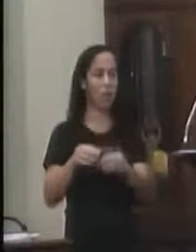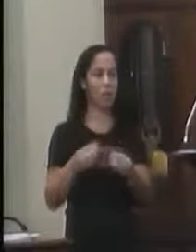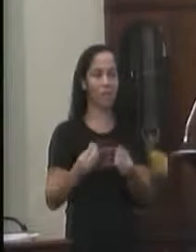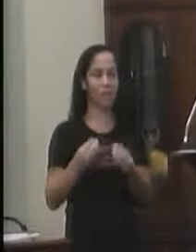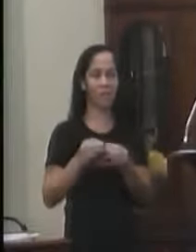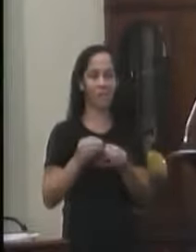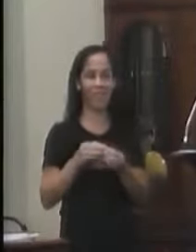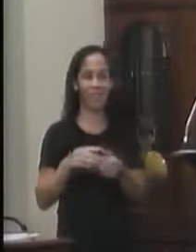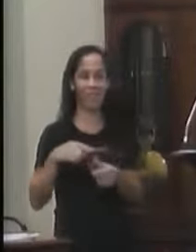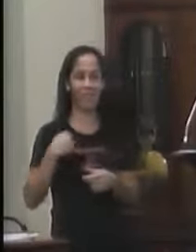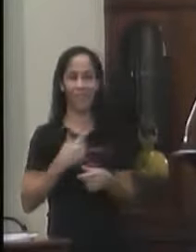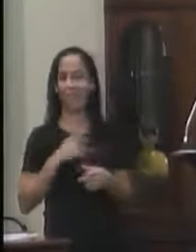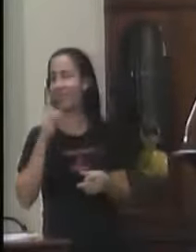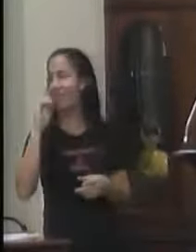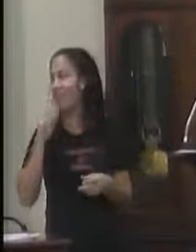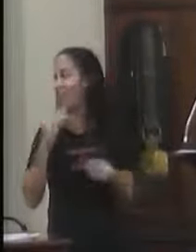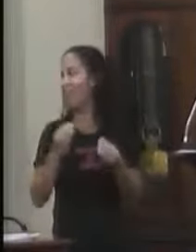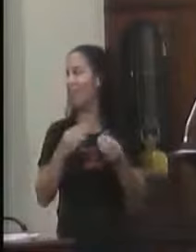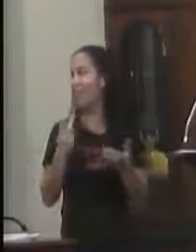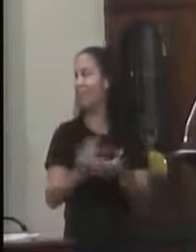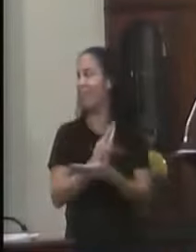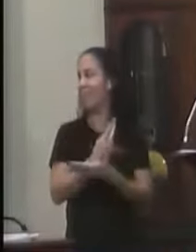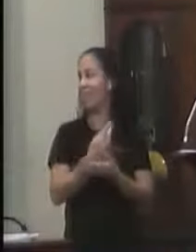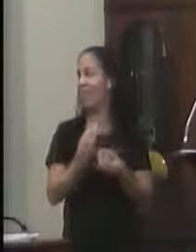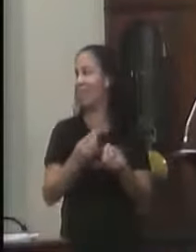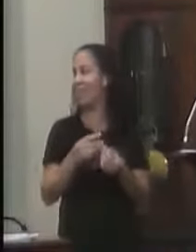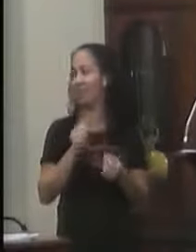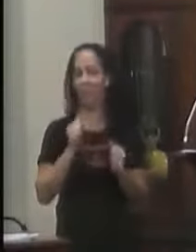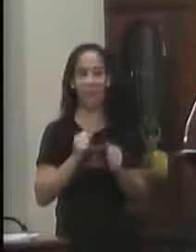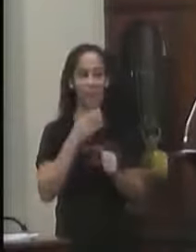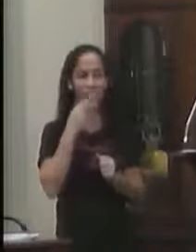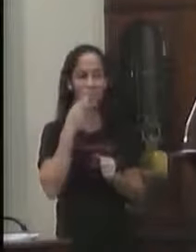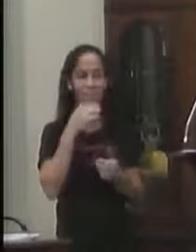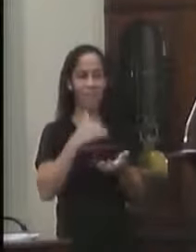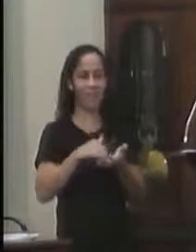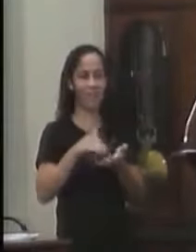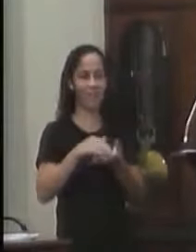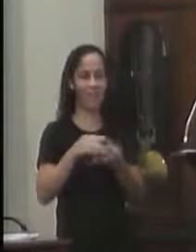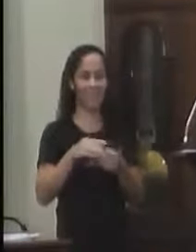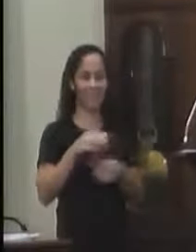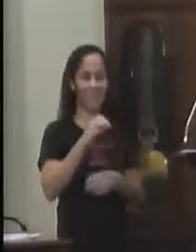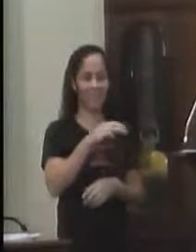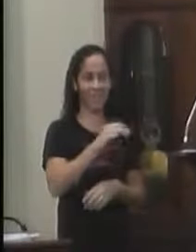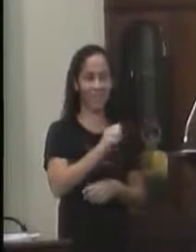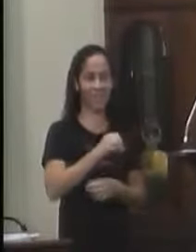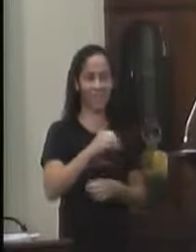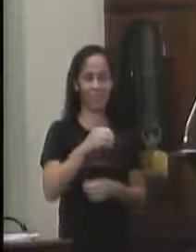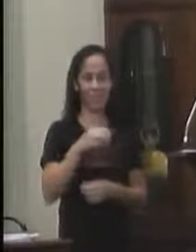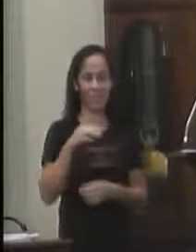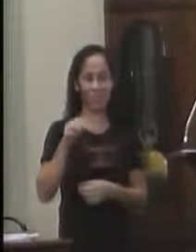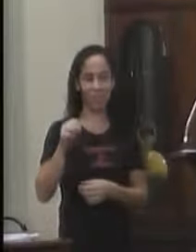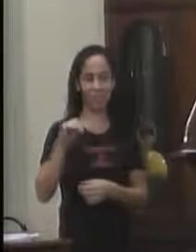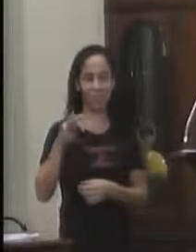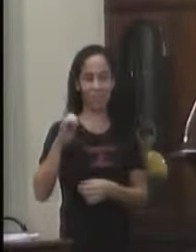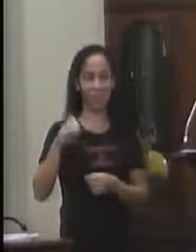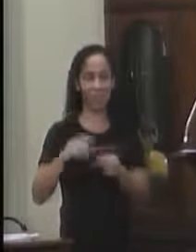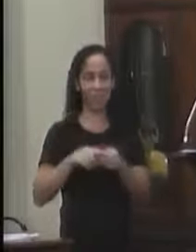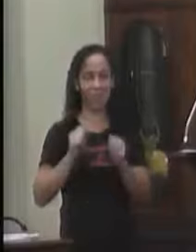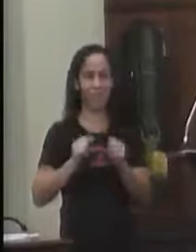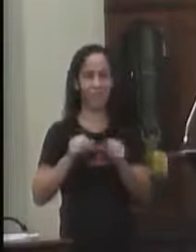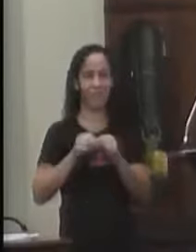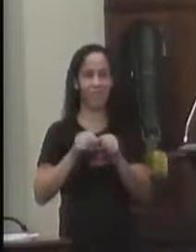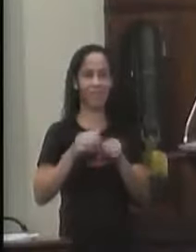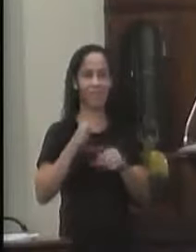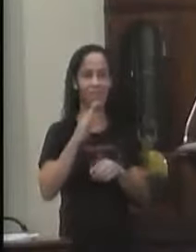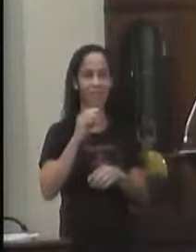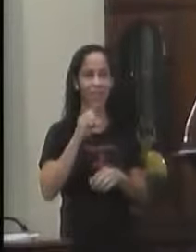quando a gente Vê essa prática Acontecer Pode ser denunciado Na secretaria De meio ambiente Né Pode ser feito Um boletim De